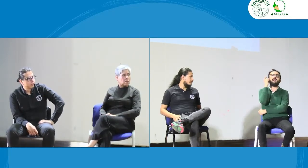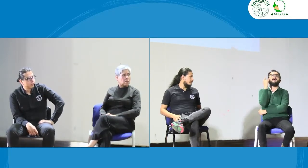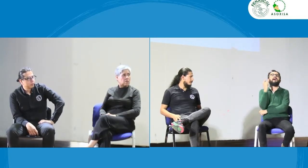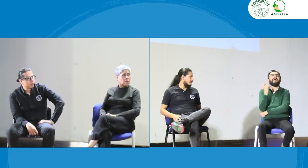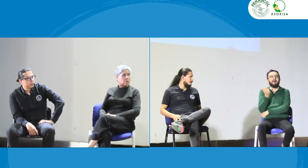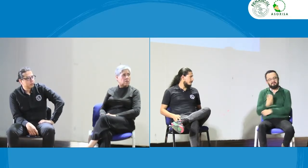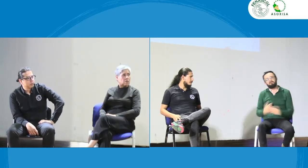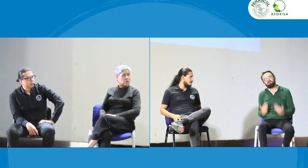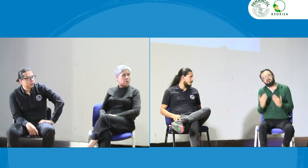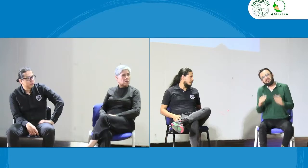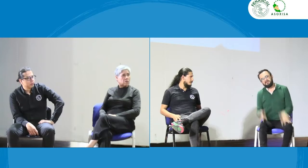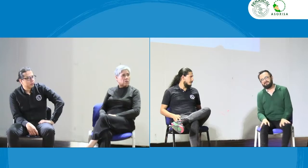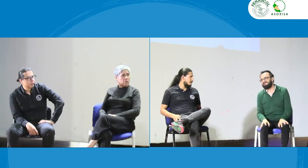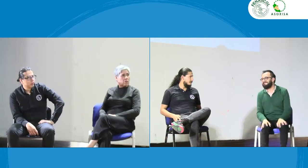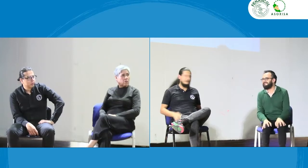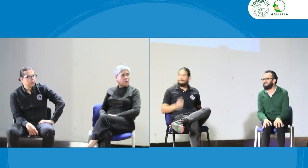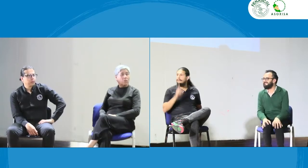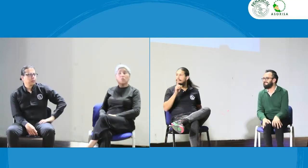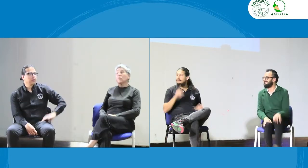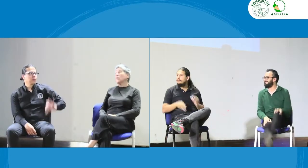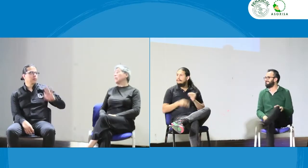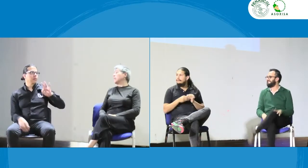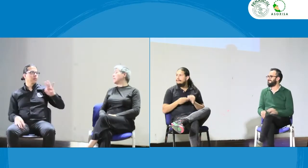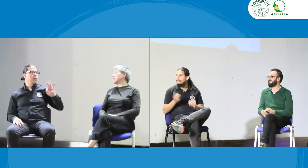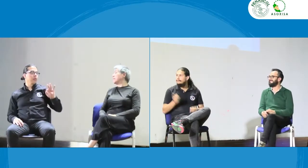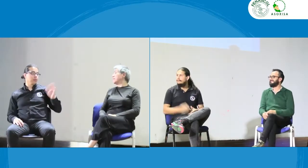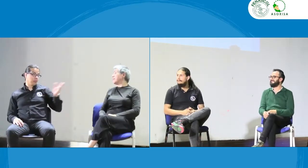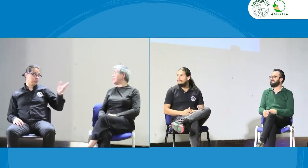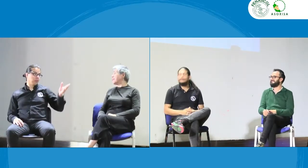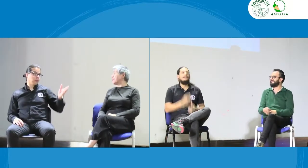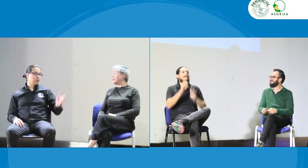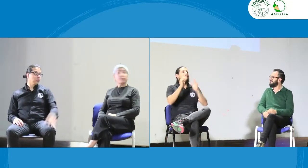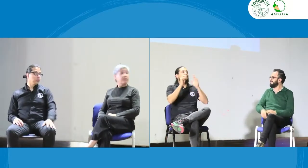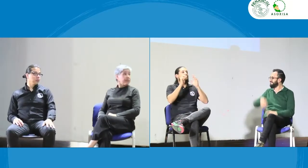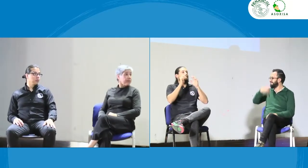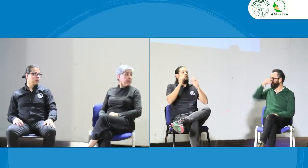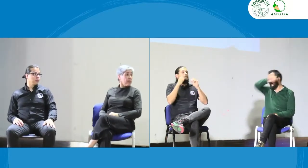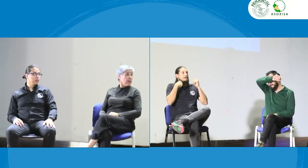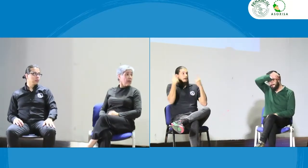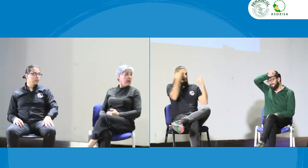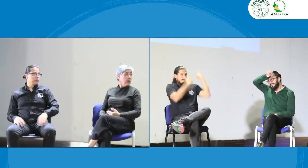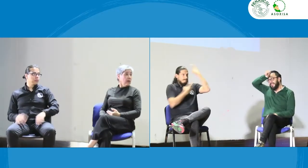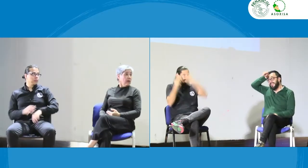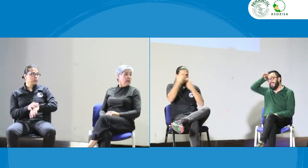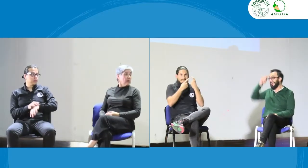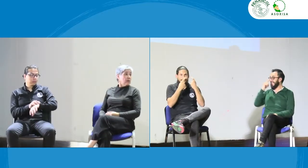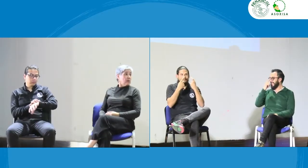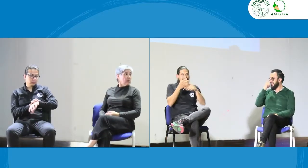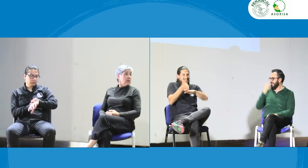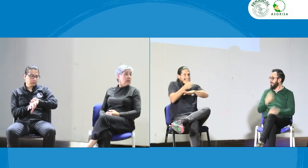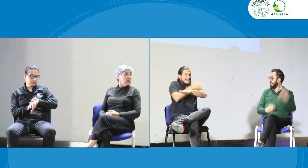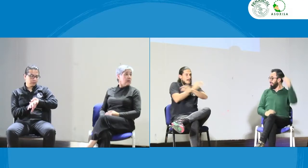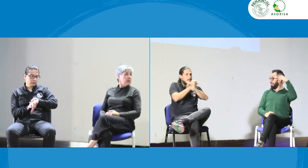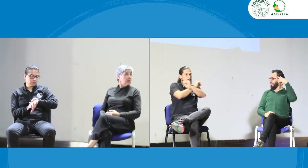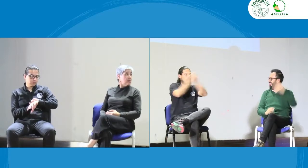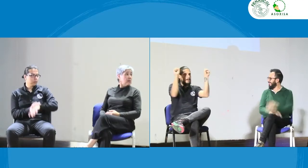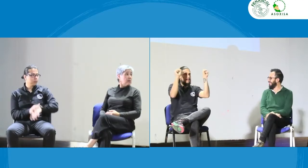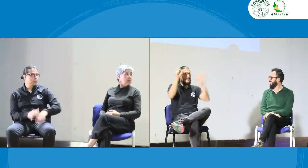con lo como intérpretes. Perfecto. Adelante. Quisiera agregar algo adicional. Él me dejó una